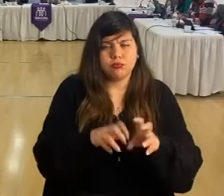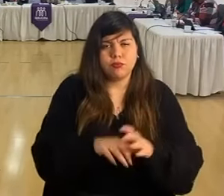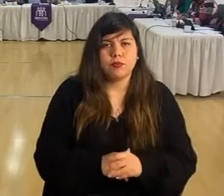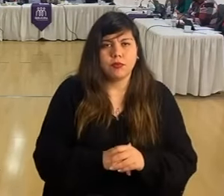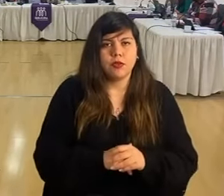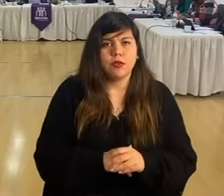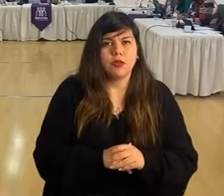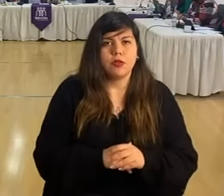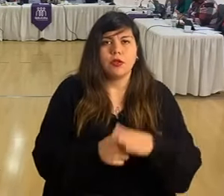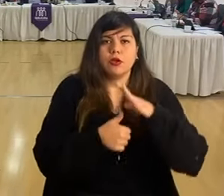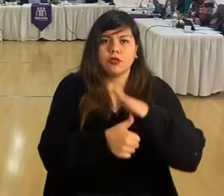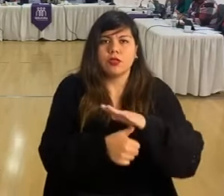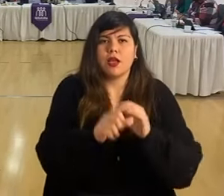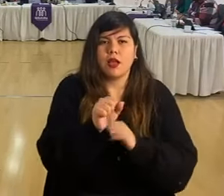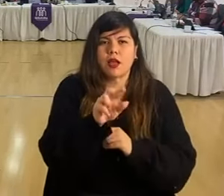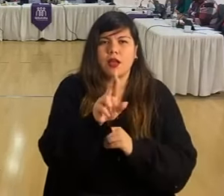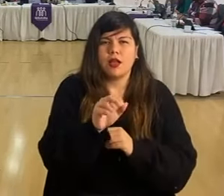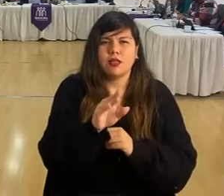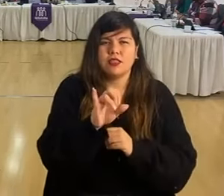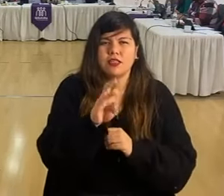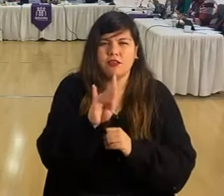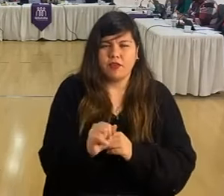¿Consejala Alexandra Aranzibia? ¿Quién?